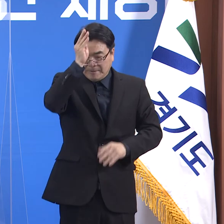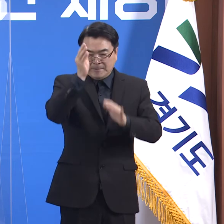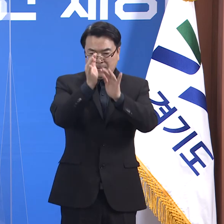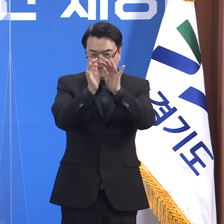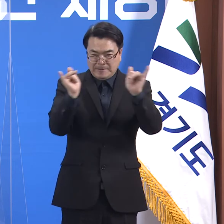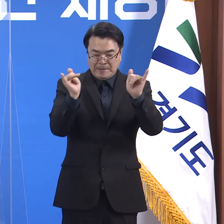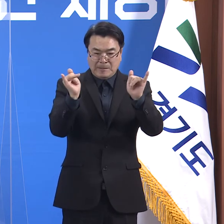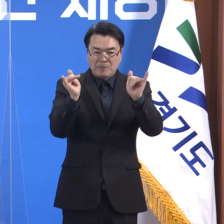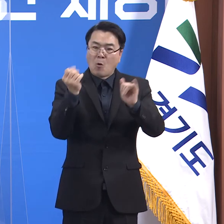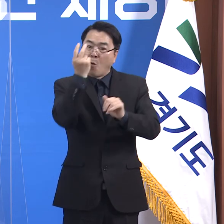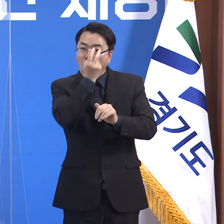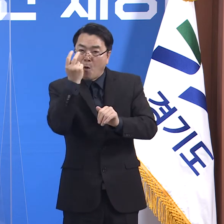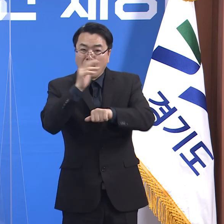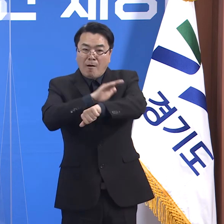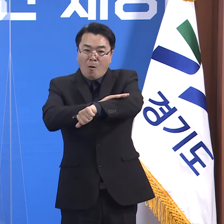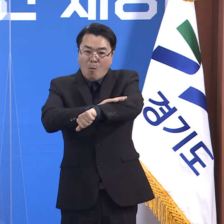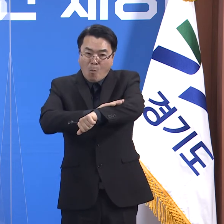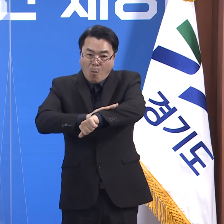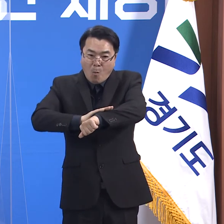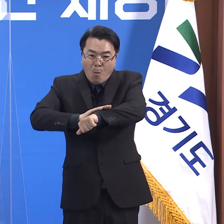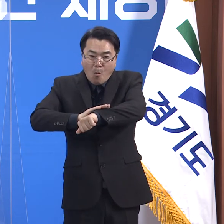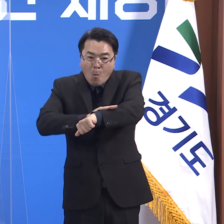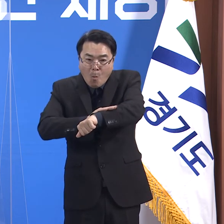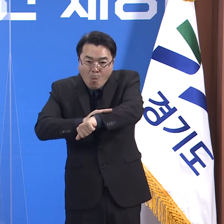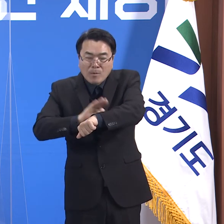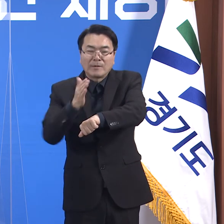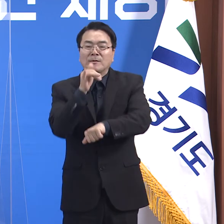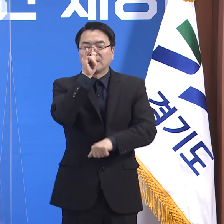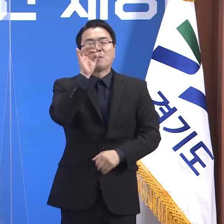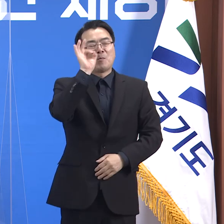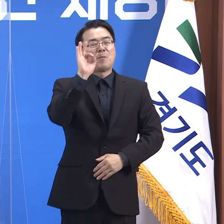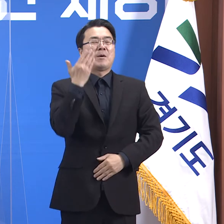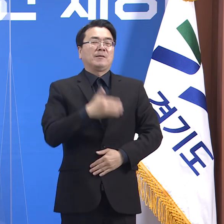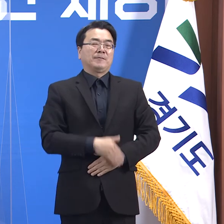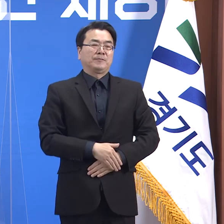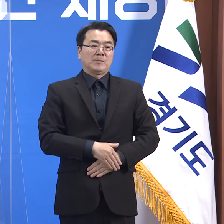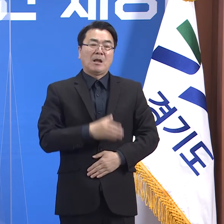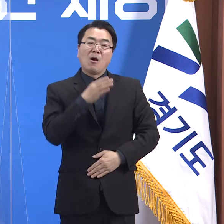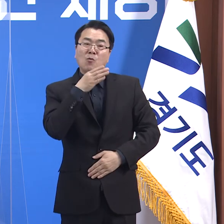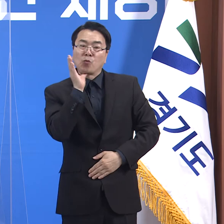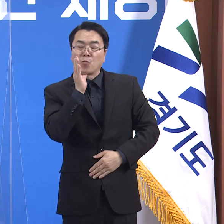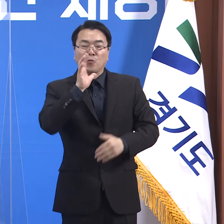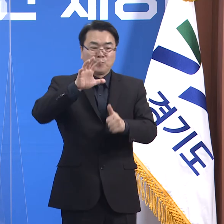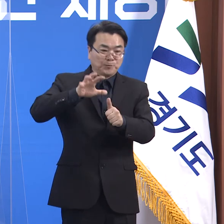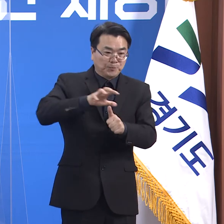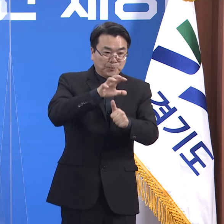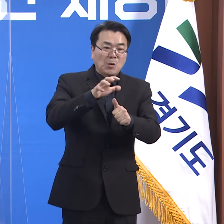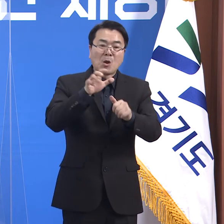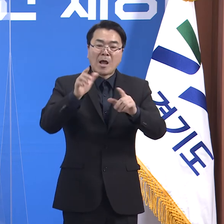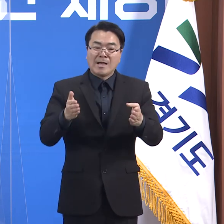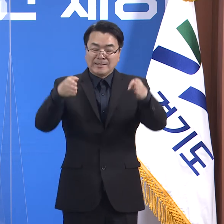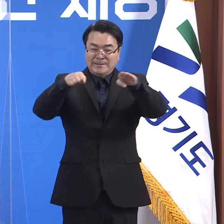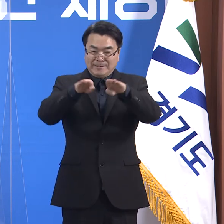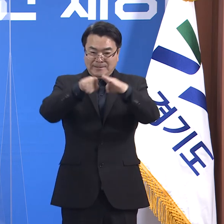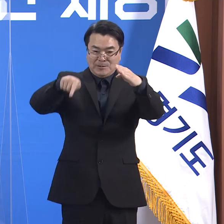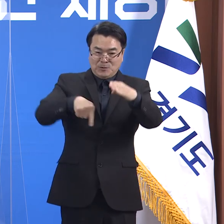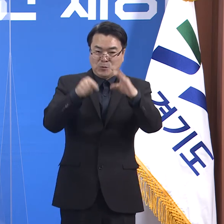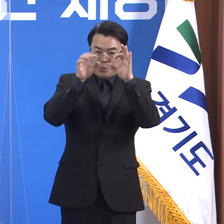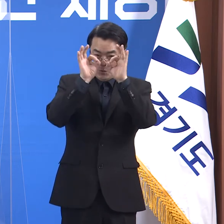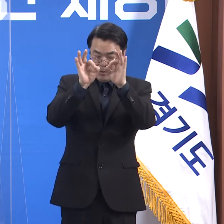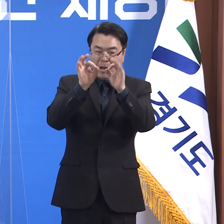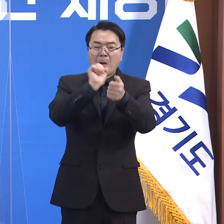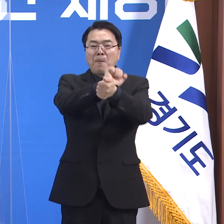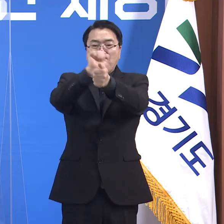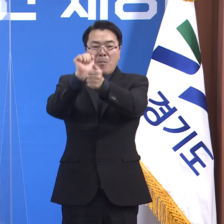대표적인 감염 취약시설인 요양병원이나 노인 요양시설에서의 집단 감염이 줄어든 것과 관련지어